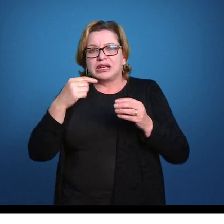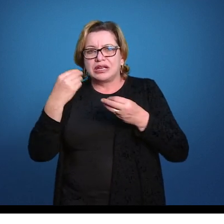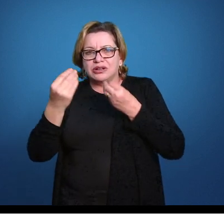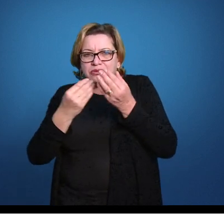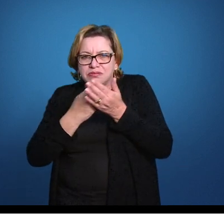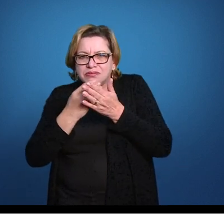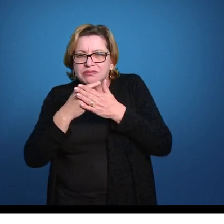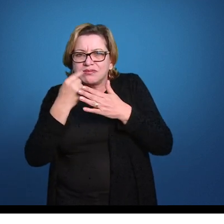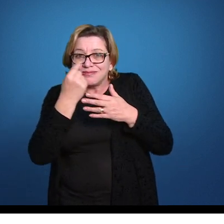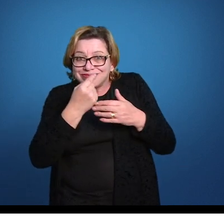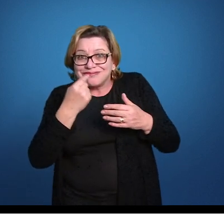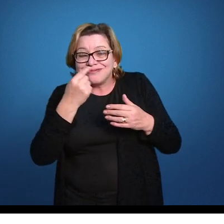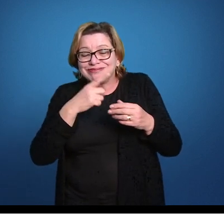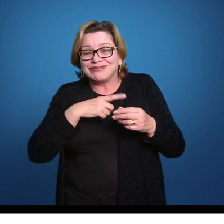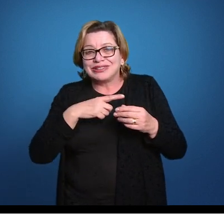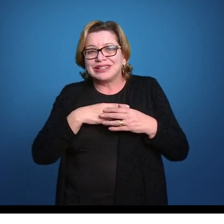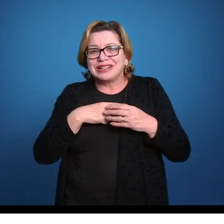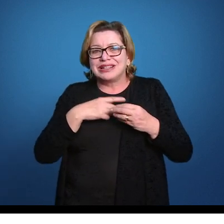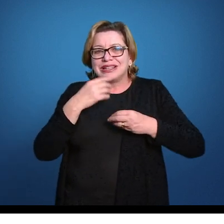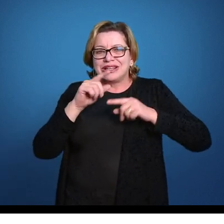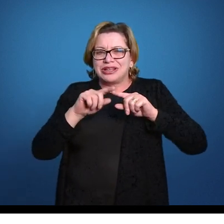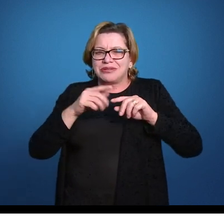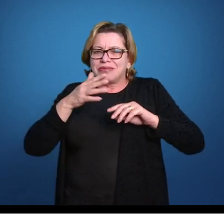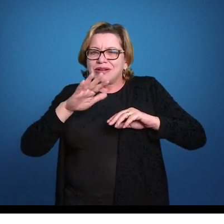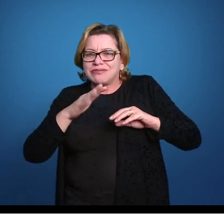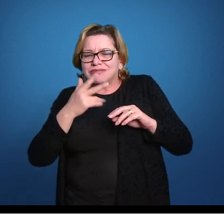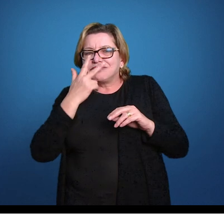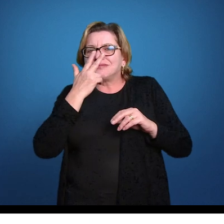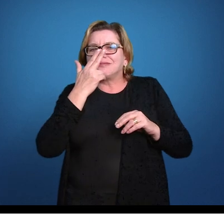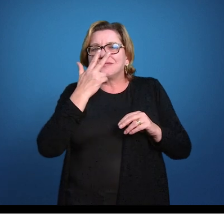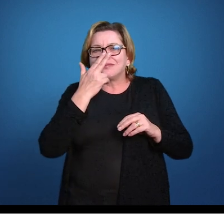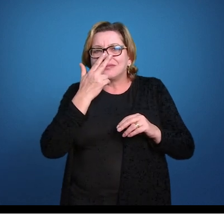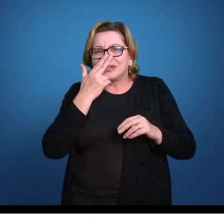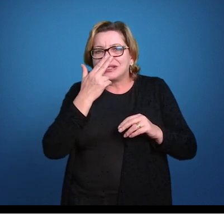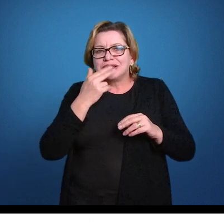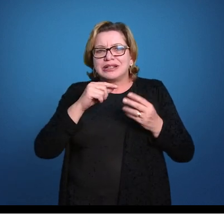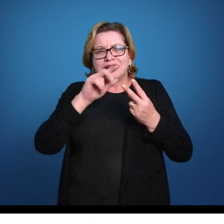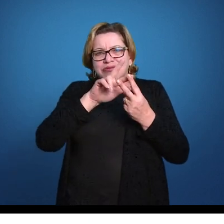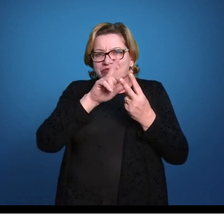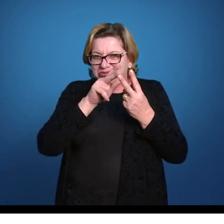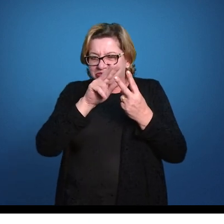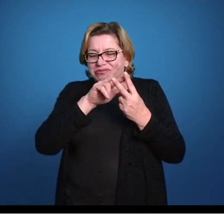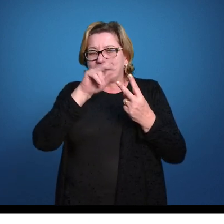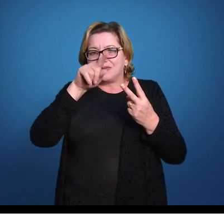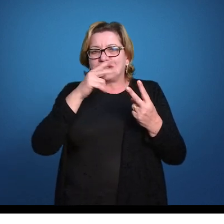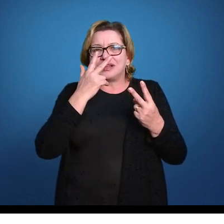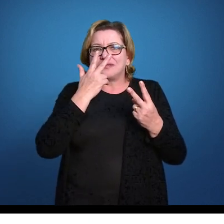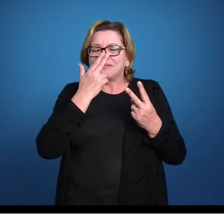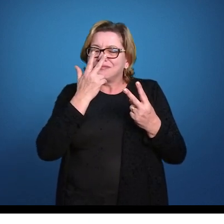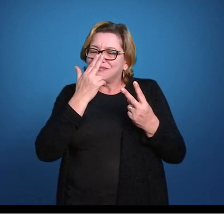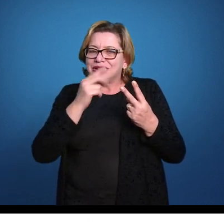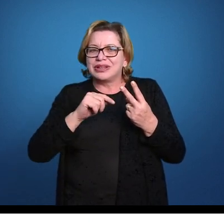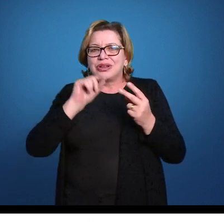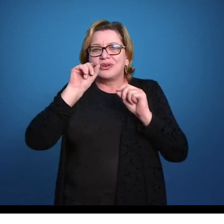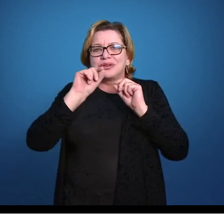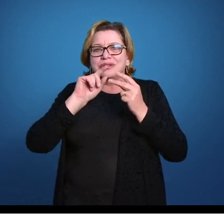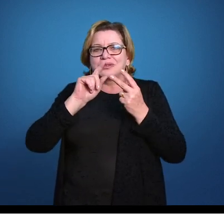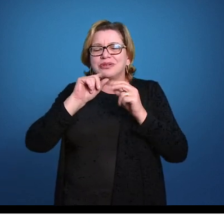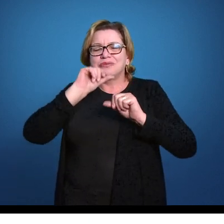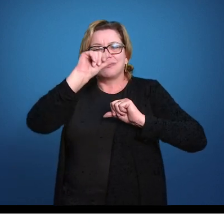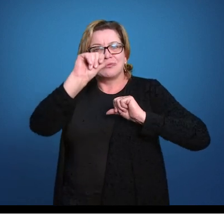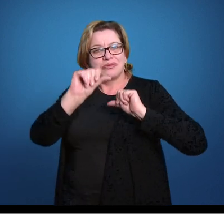desenvolvimento embrionário. Isso é mais ou menos parecido né, em protostômios e deuterostômios. O que muda é a partir de agora né,